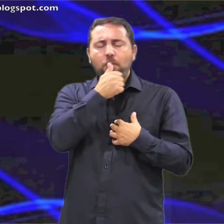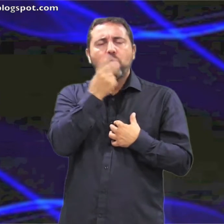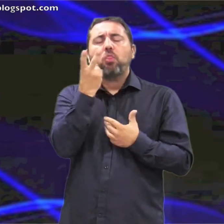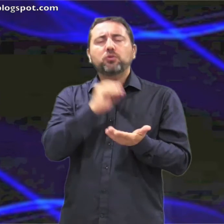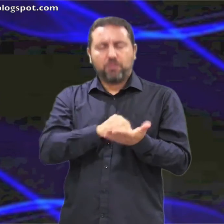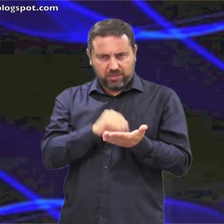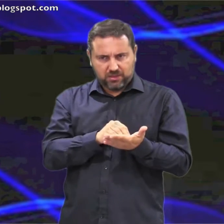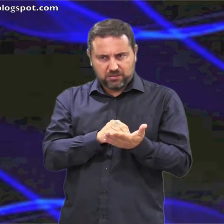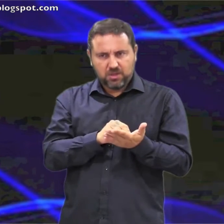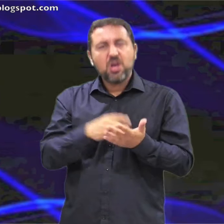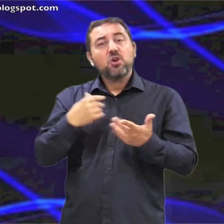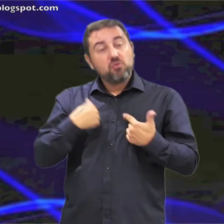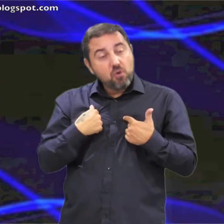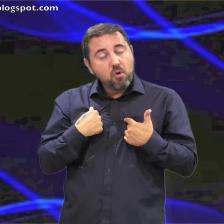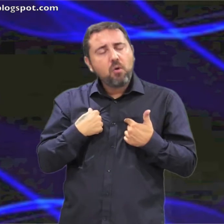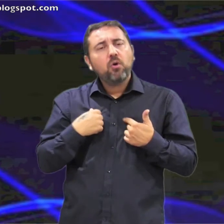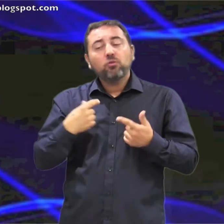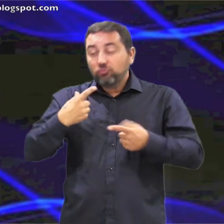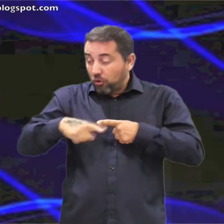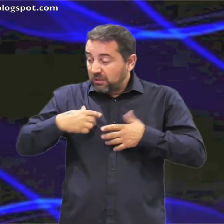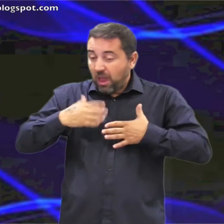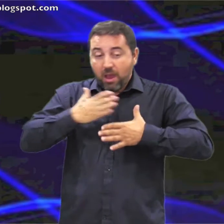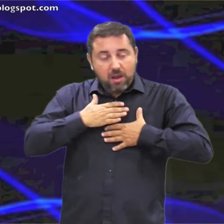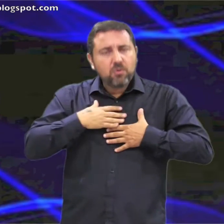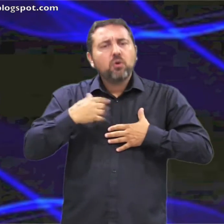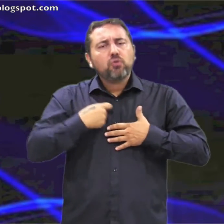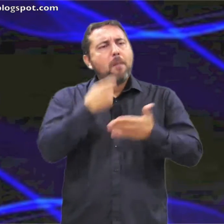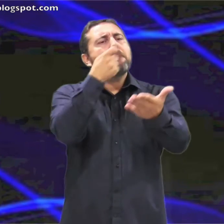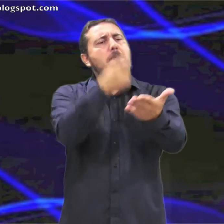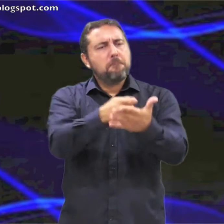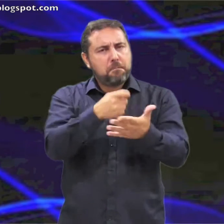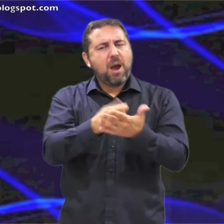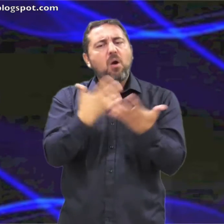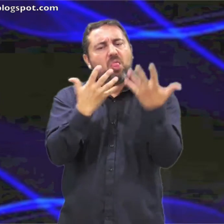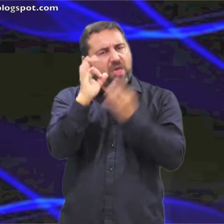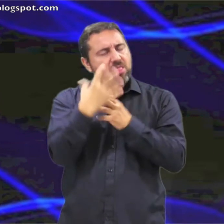Ayuno dos veces por semana y pago el diezmo de todo lo que tengo